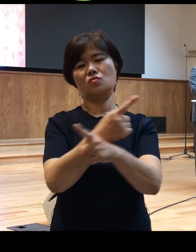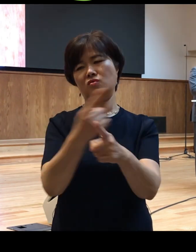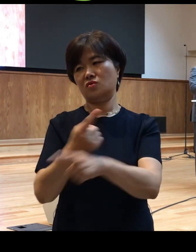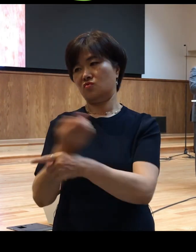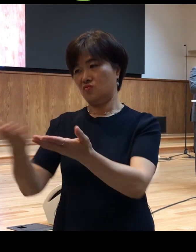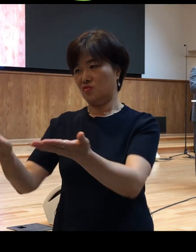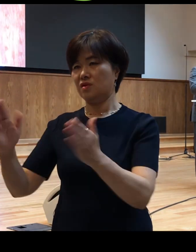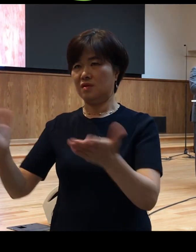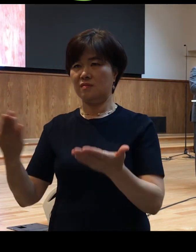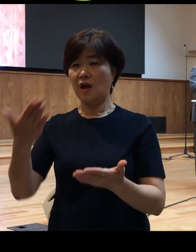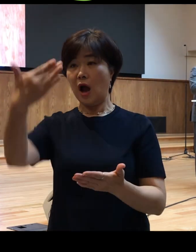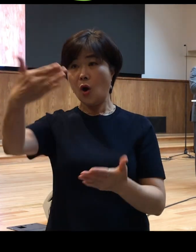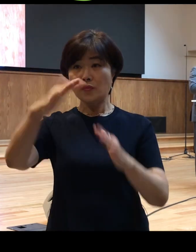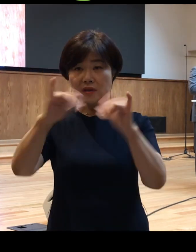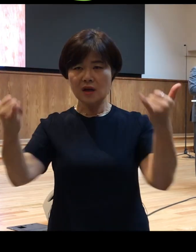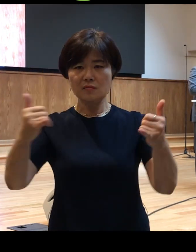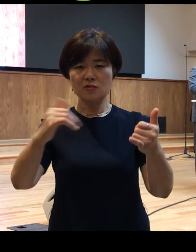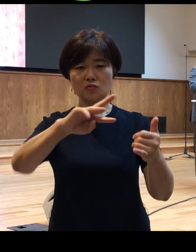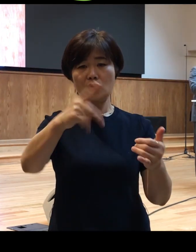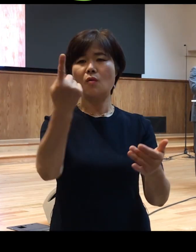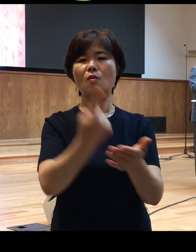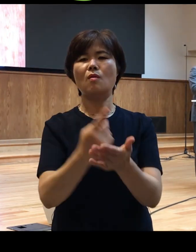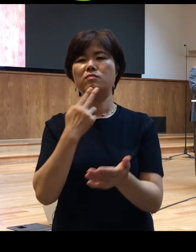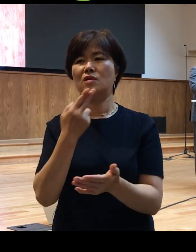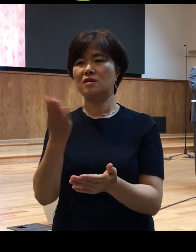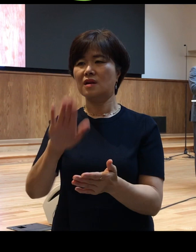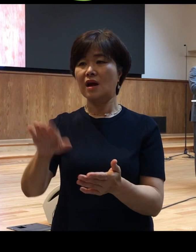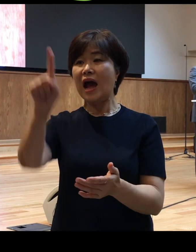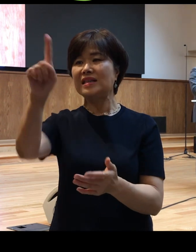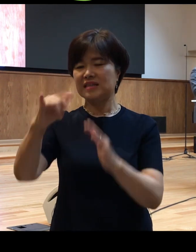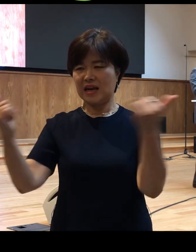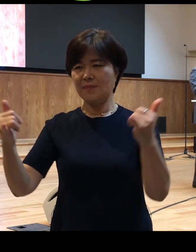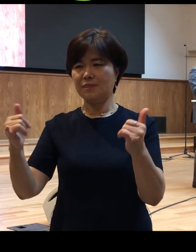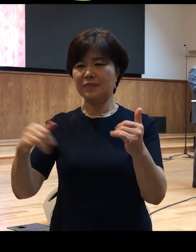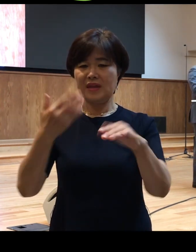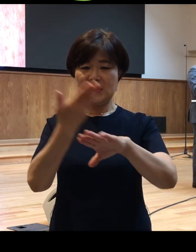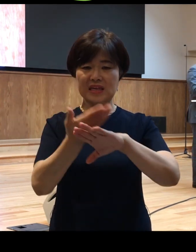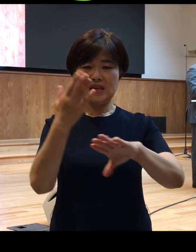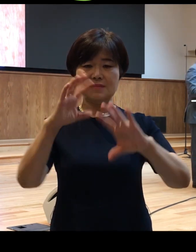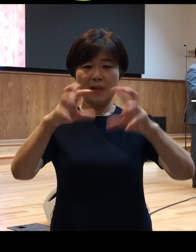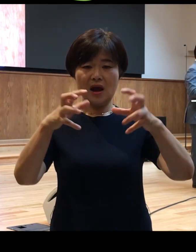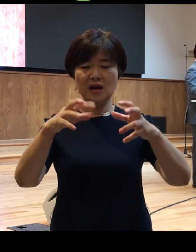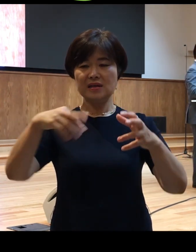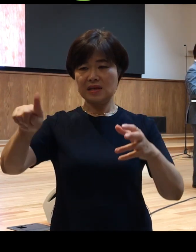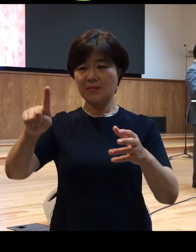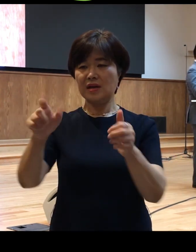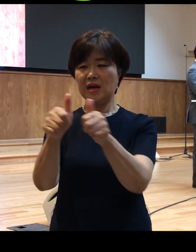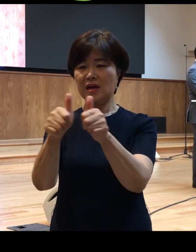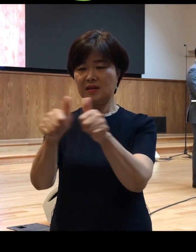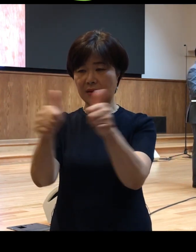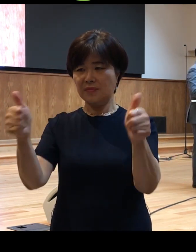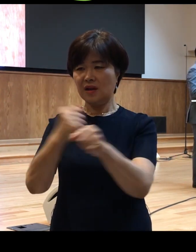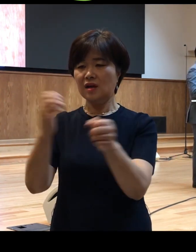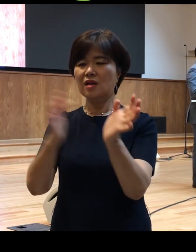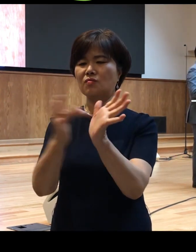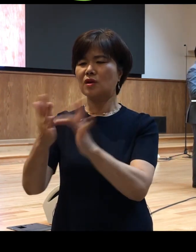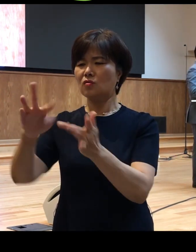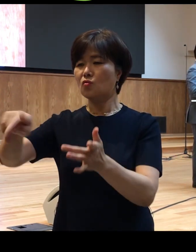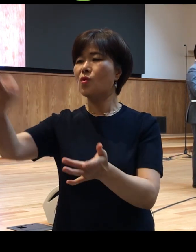아홉 명은 돌아오지 않았지만 한 사람 이방인 사마리아인이 예수님께로 돌아왔습니다 그럼 그때